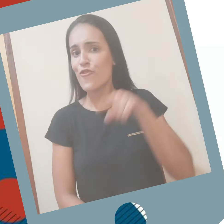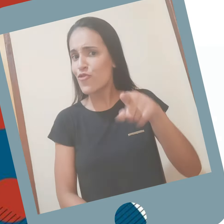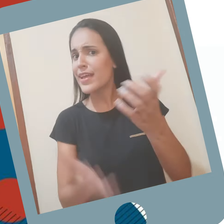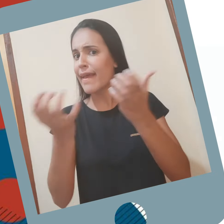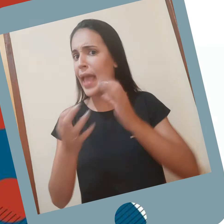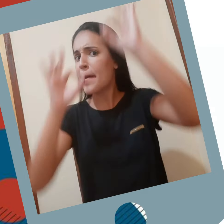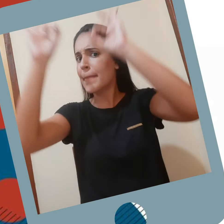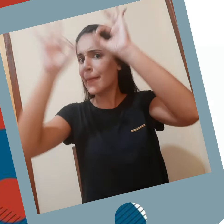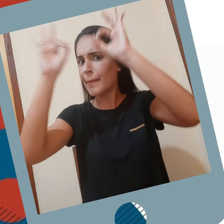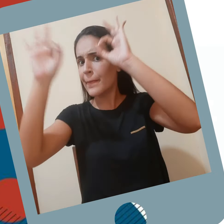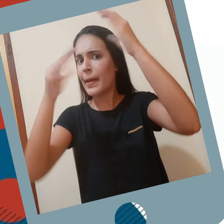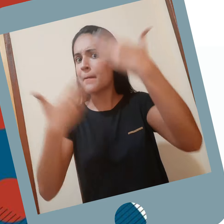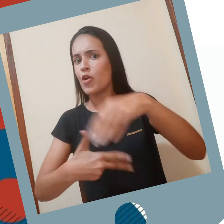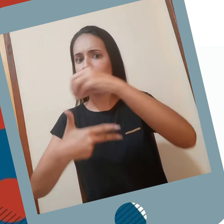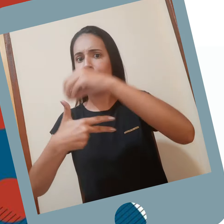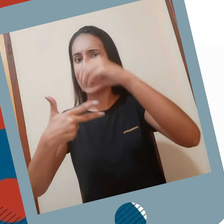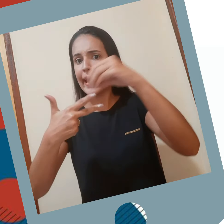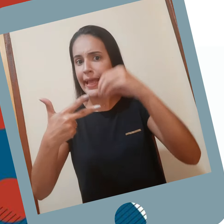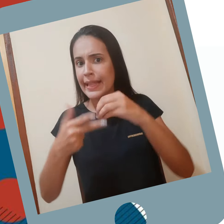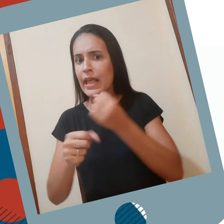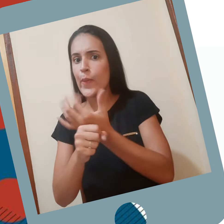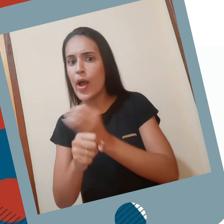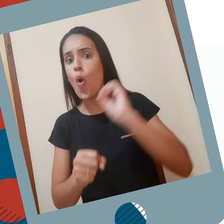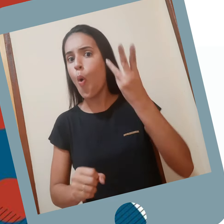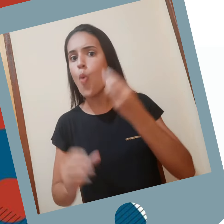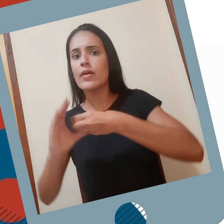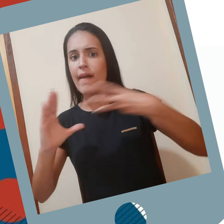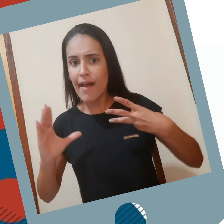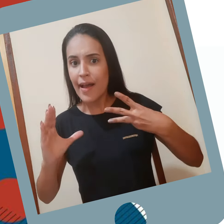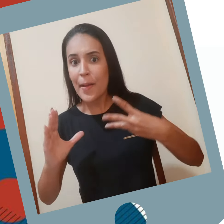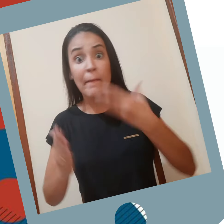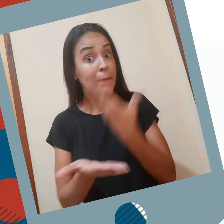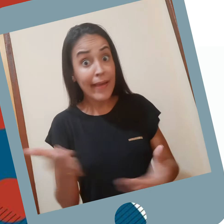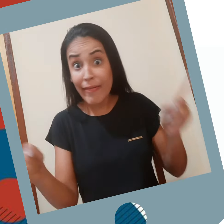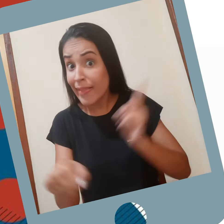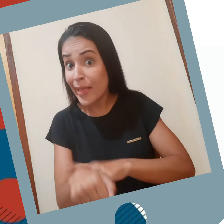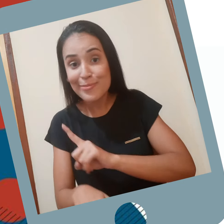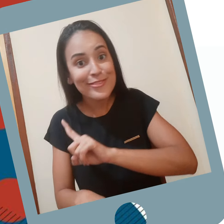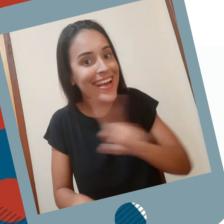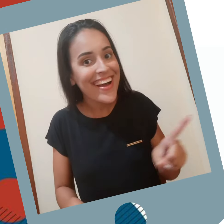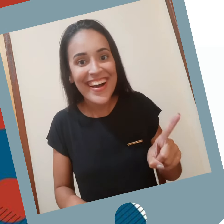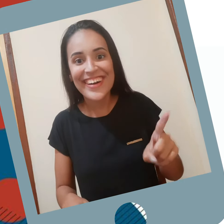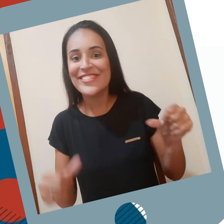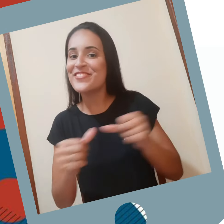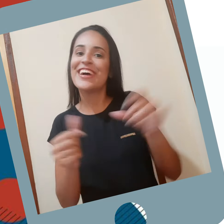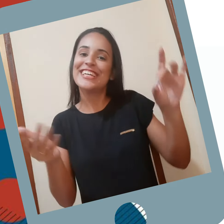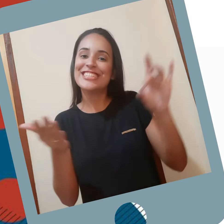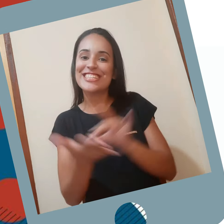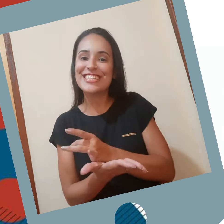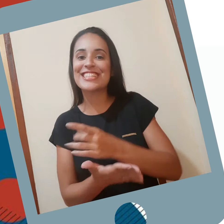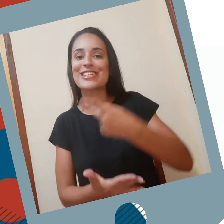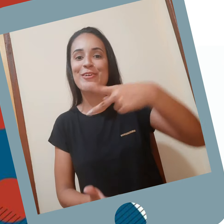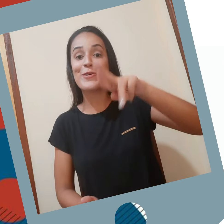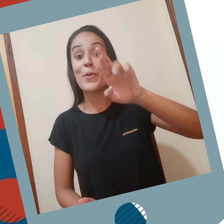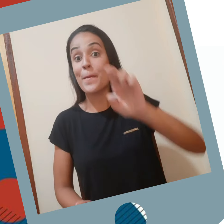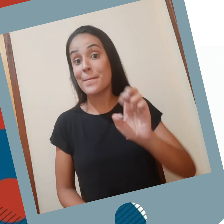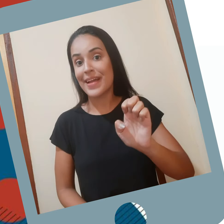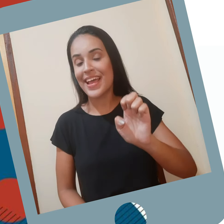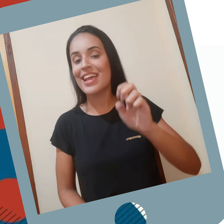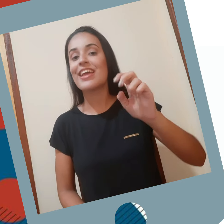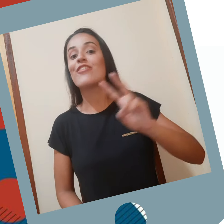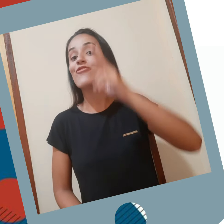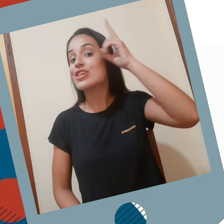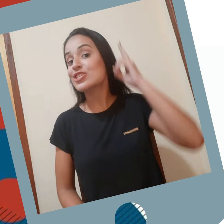Quer se preparar para o Enem ou para vestibulares do CDERJ ou da UERJ? Então não perca tempo